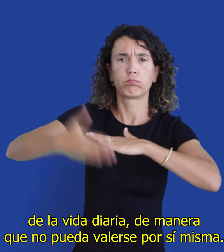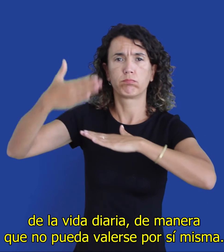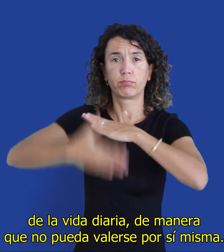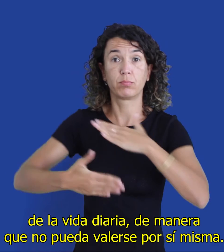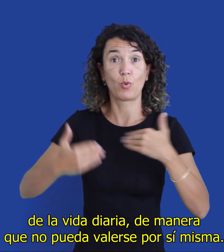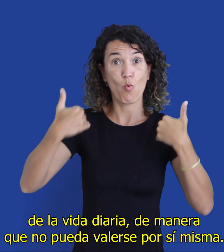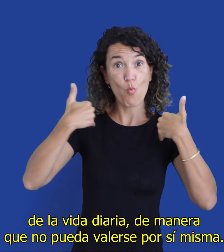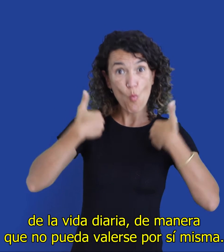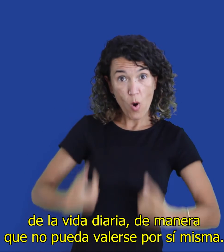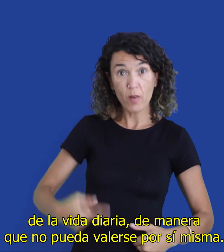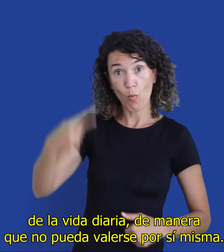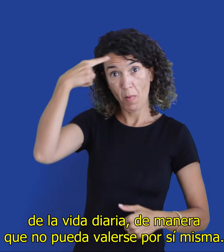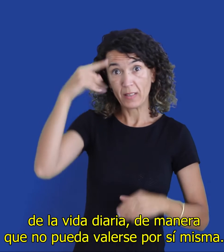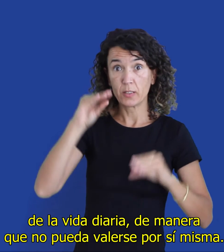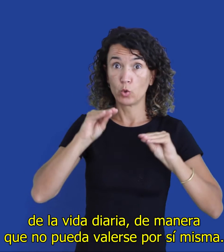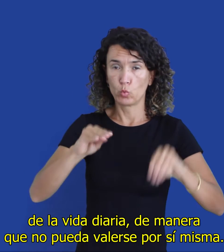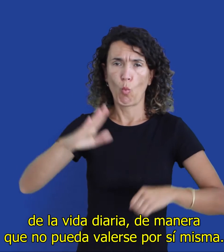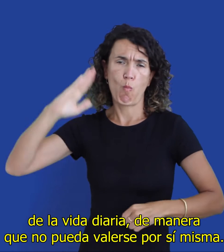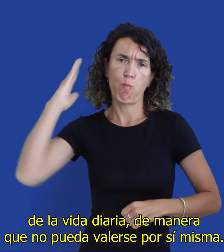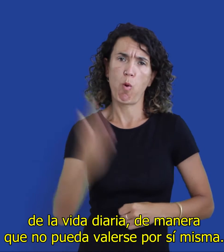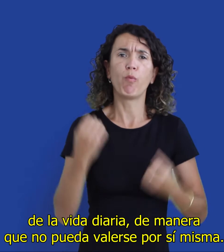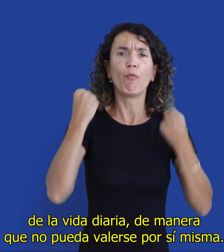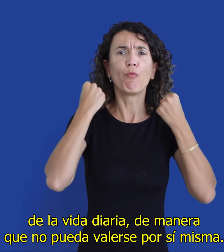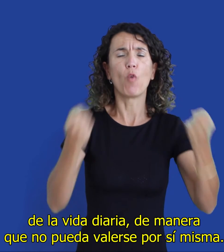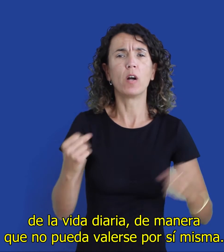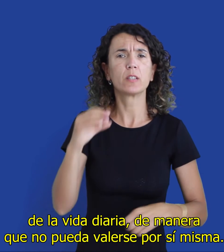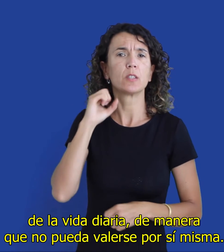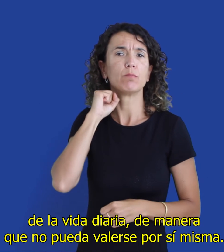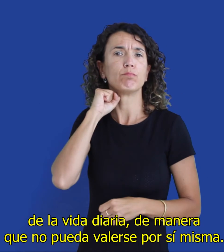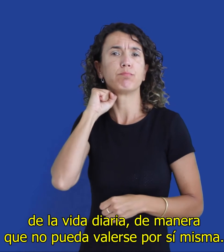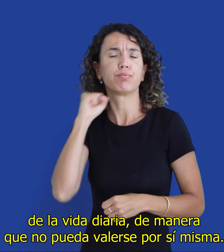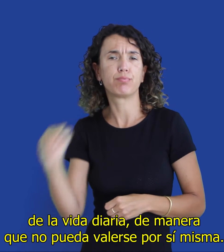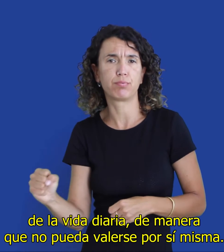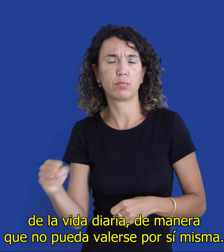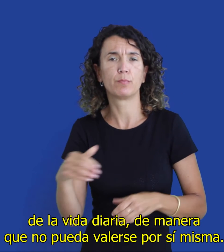de manera que no pueda valerse por sí misma.